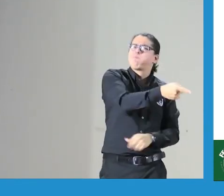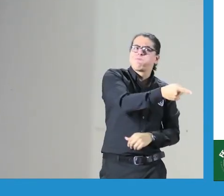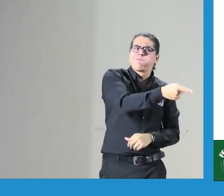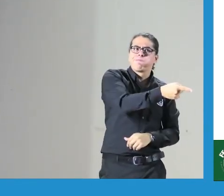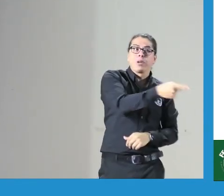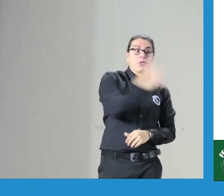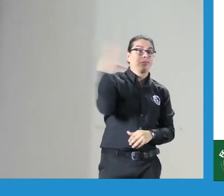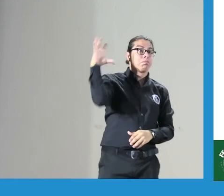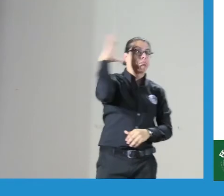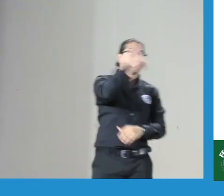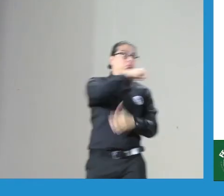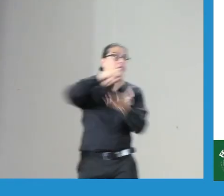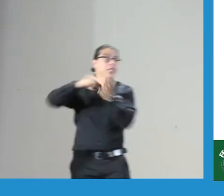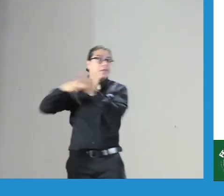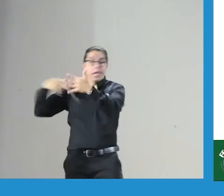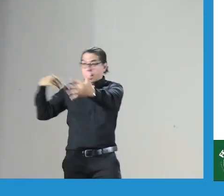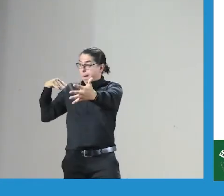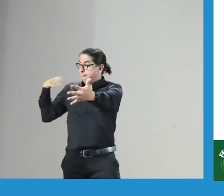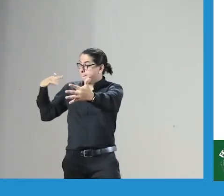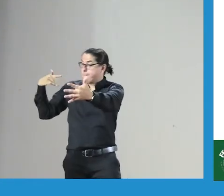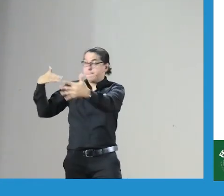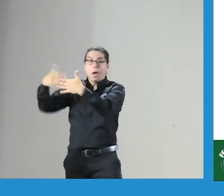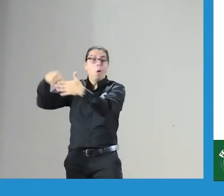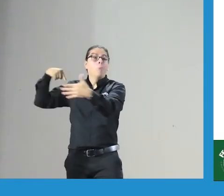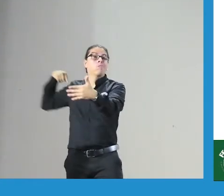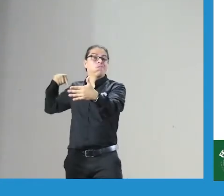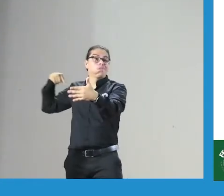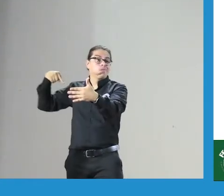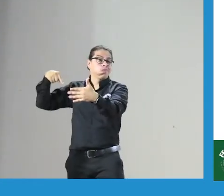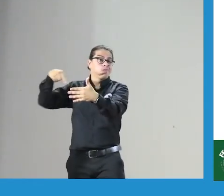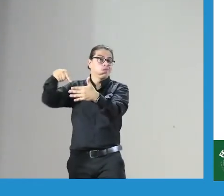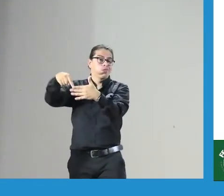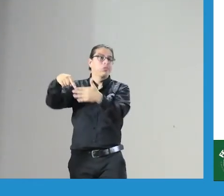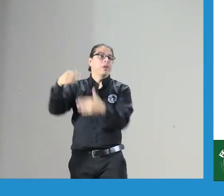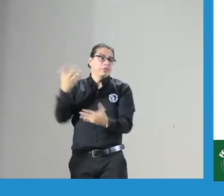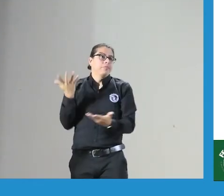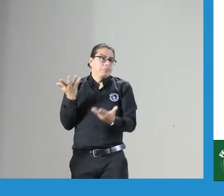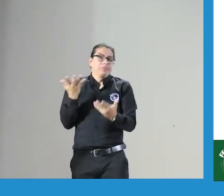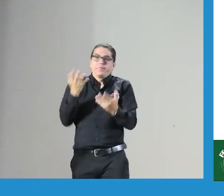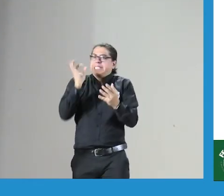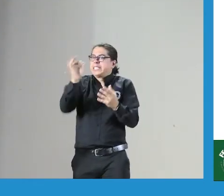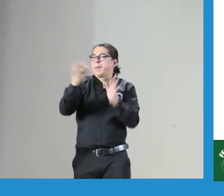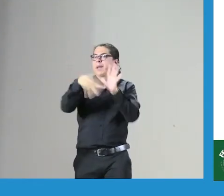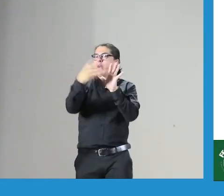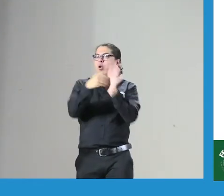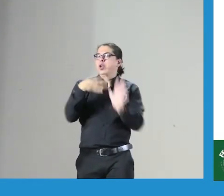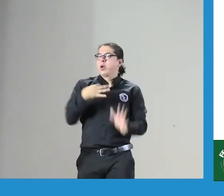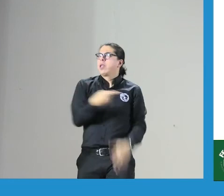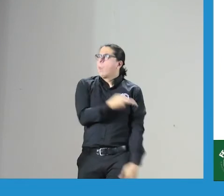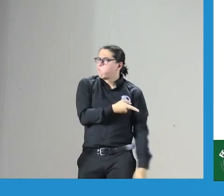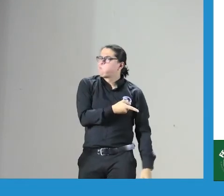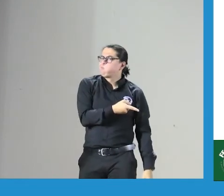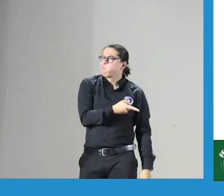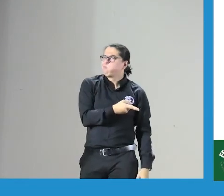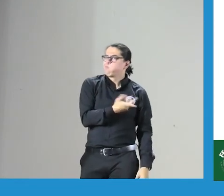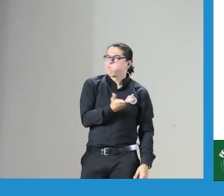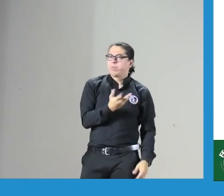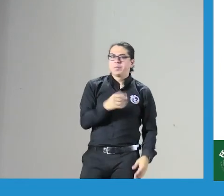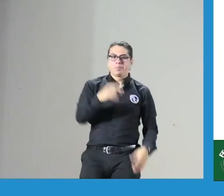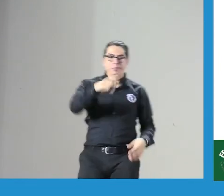van a tener un componente de ética un componente de ética entonces podemos decir que durante todo este tiempo siempre ha habido un código de ética que ha